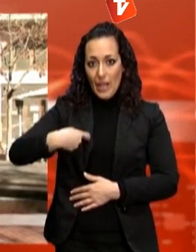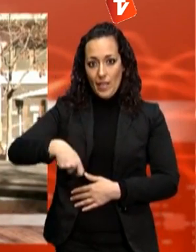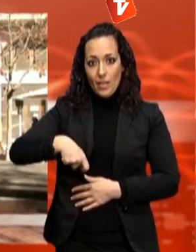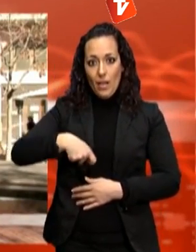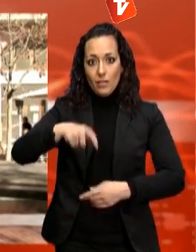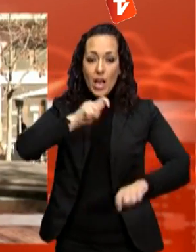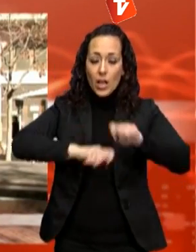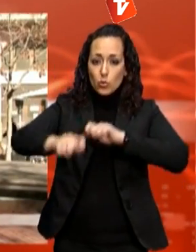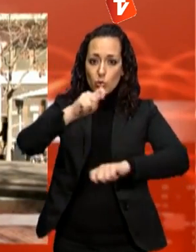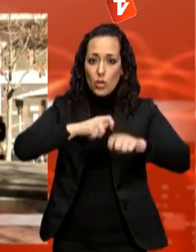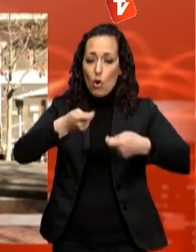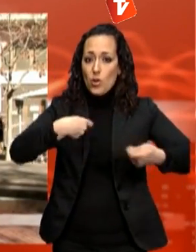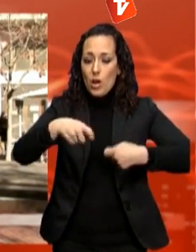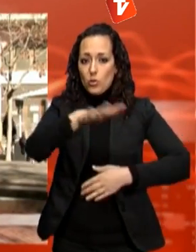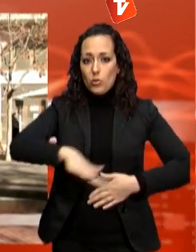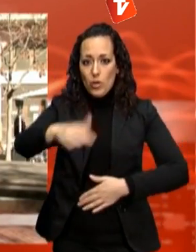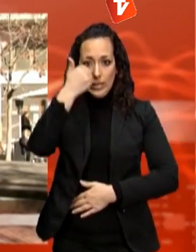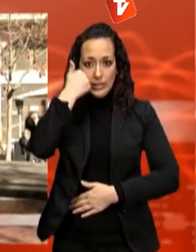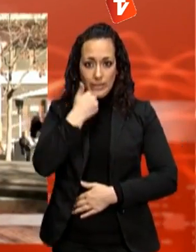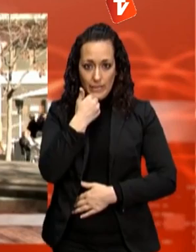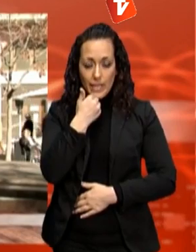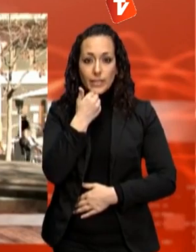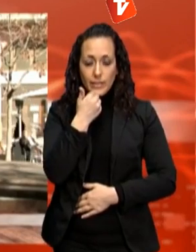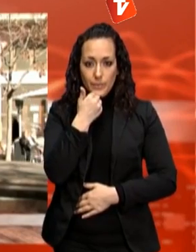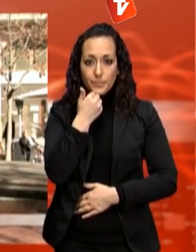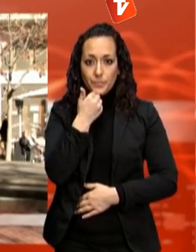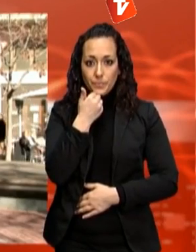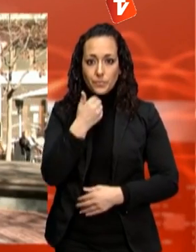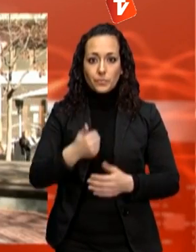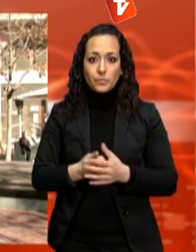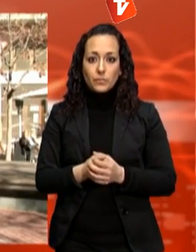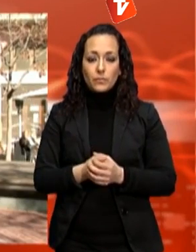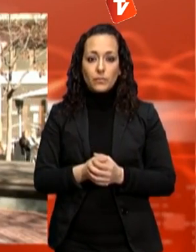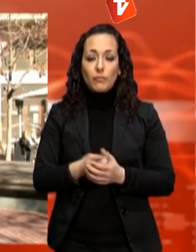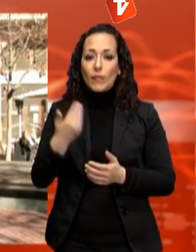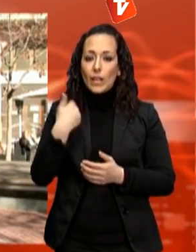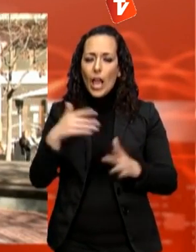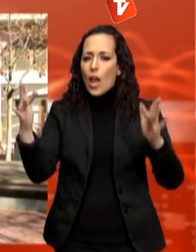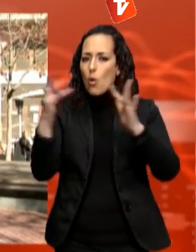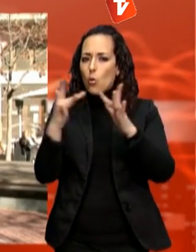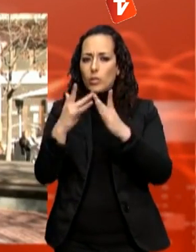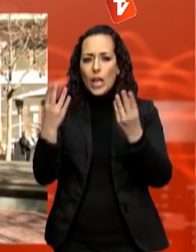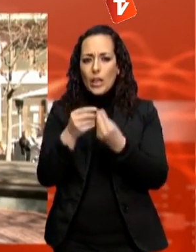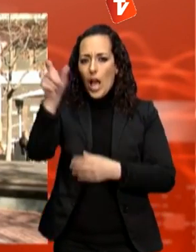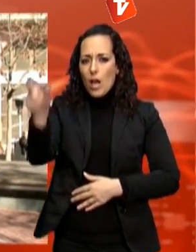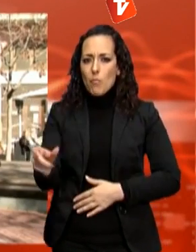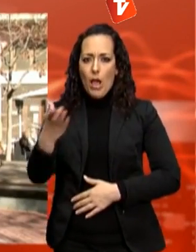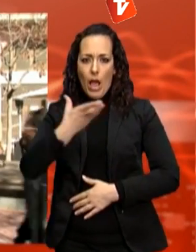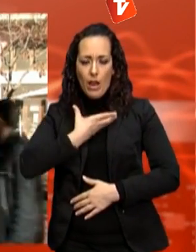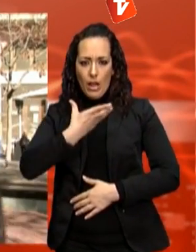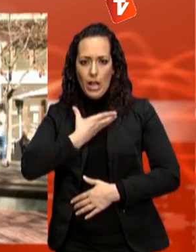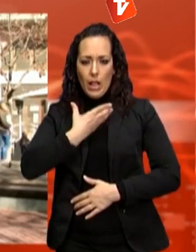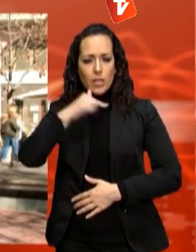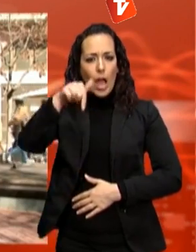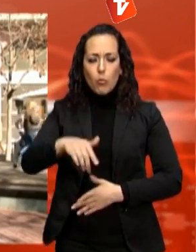senyorització dels aparcaments, però d'això n'hem fet esment a l'Ajuntament. Hem parlat amb l'alcalde, que avui hem fet un cafè tertúlia,